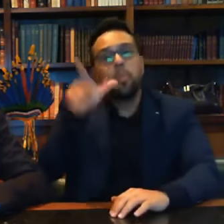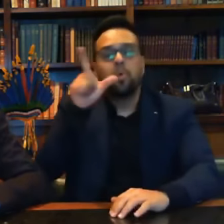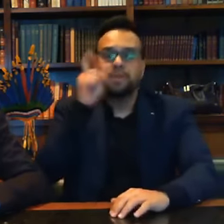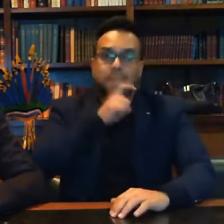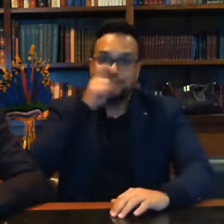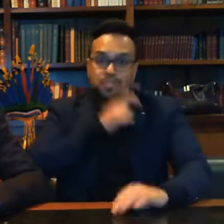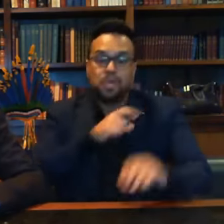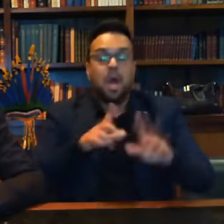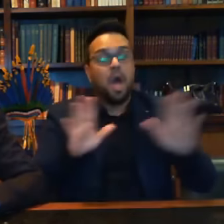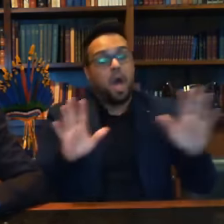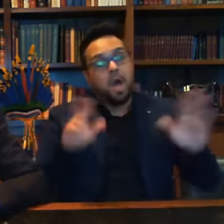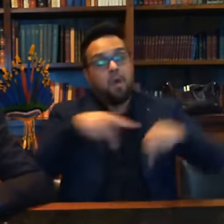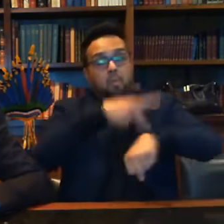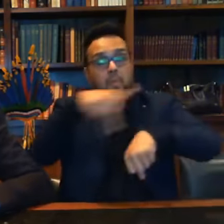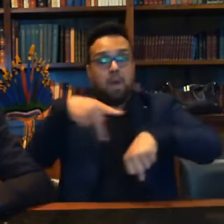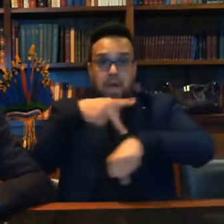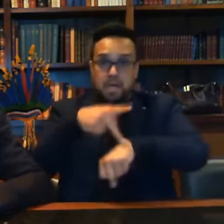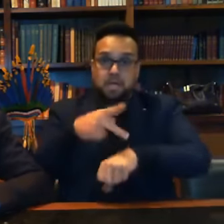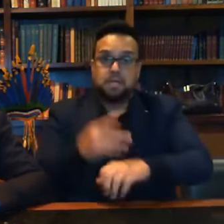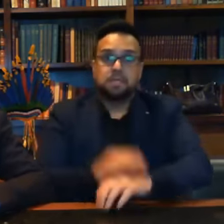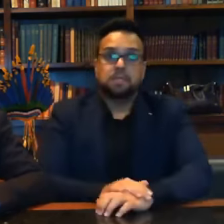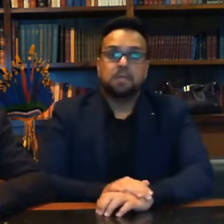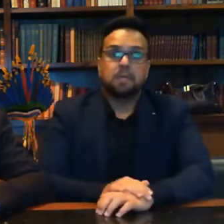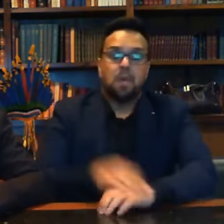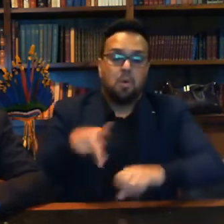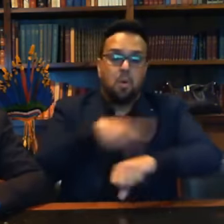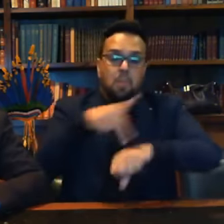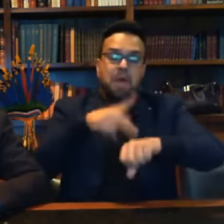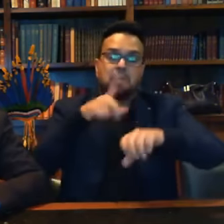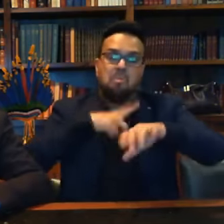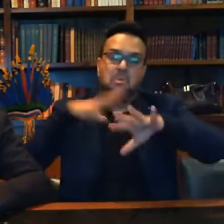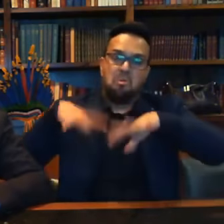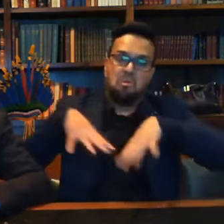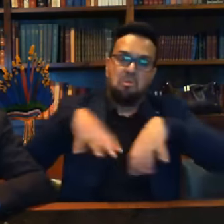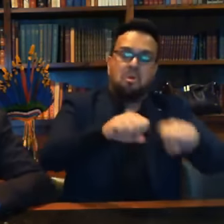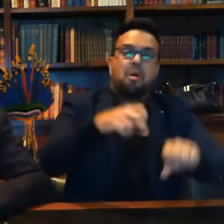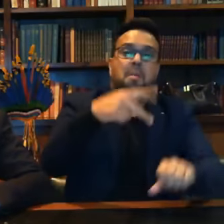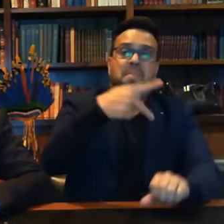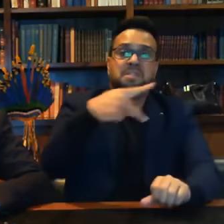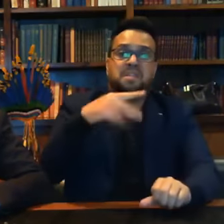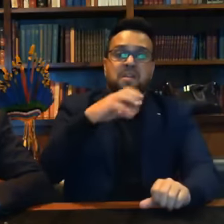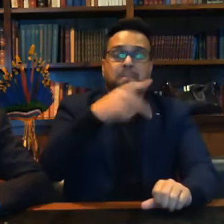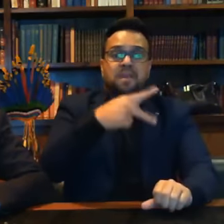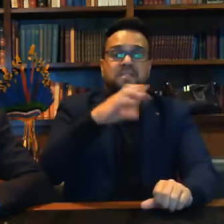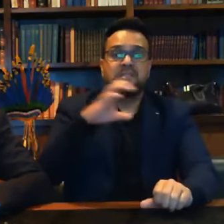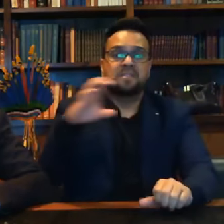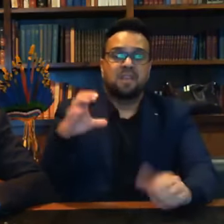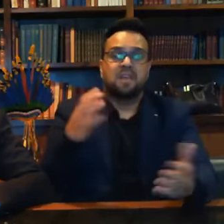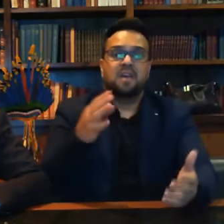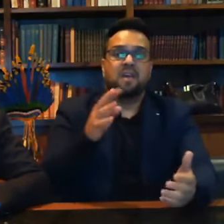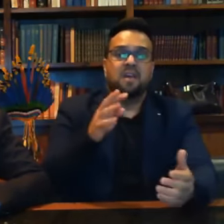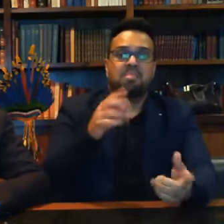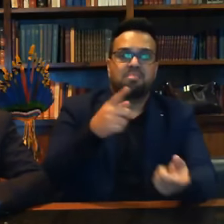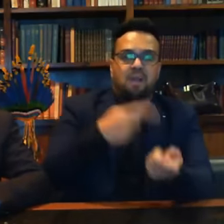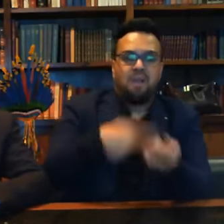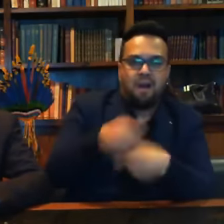Ah, o país, tomado pela milícia, pelo PCC, pelo tráfico,